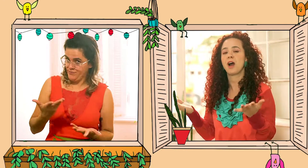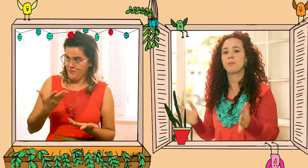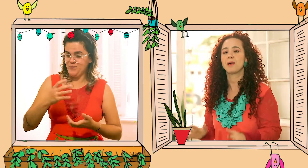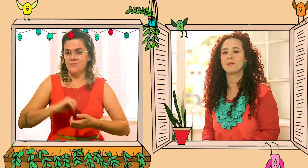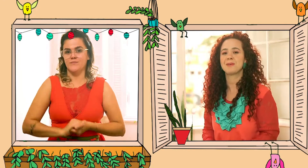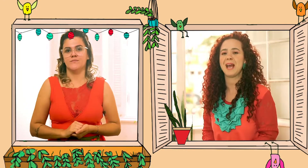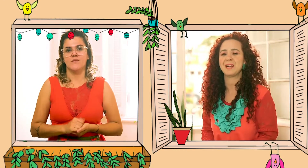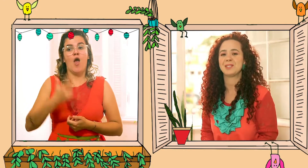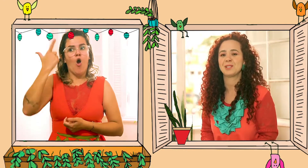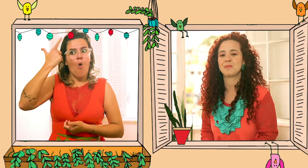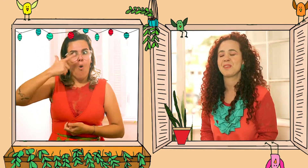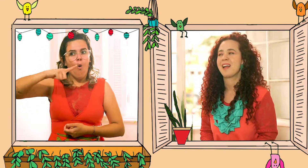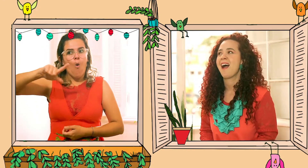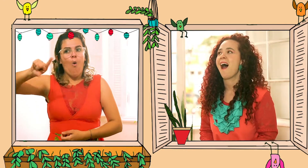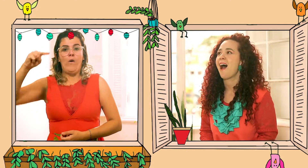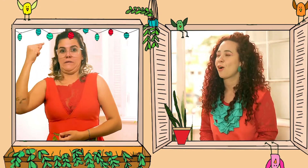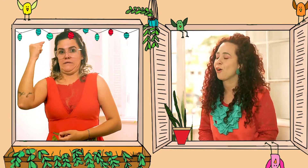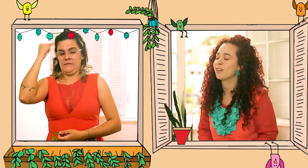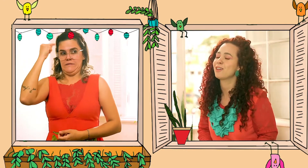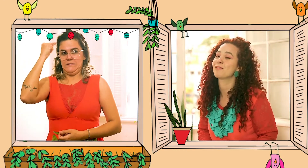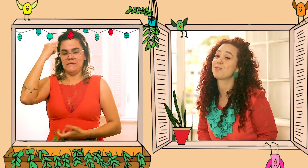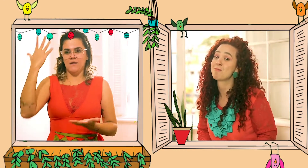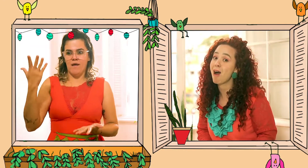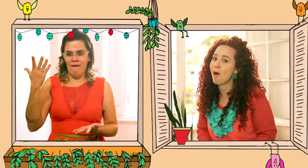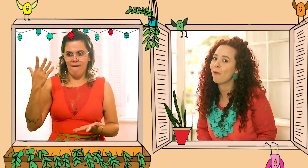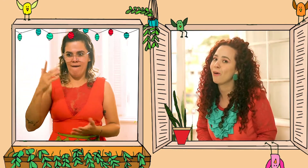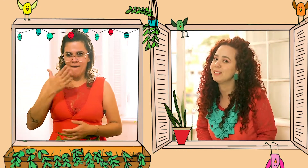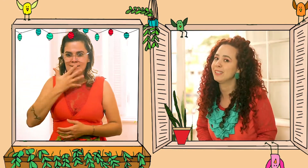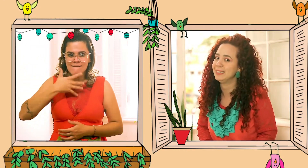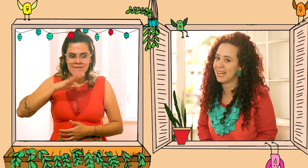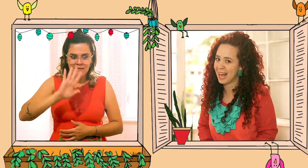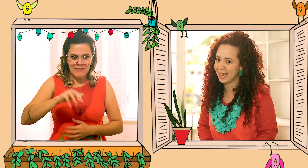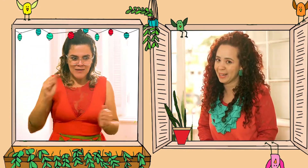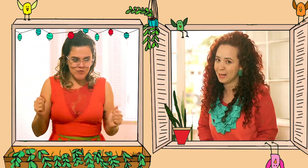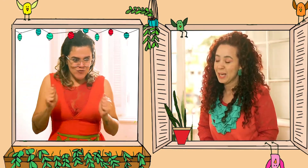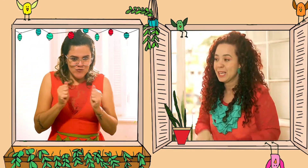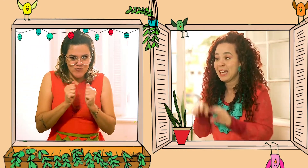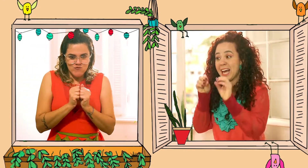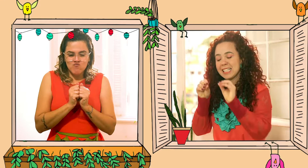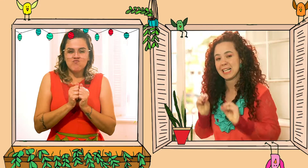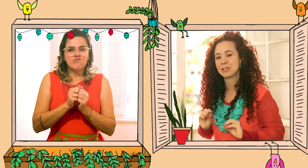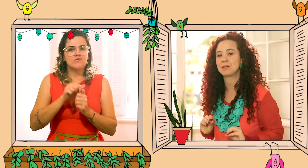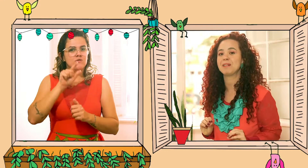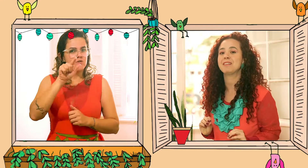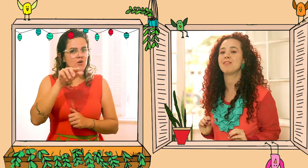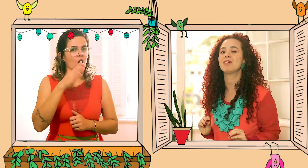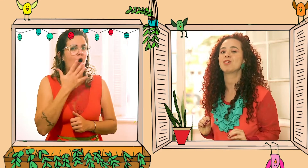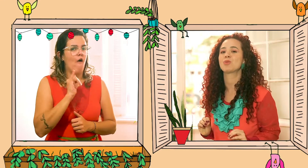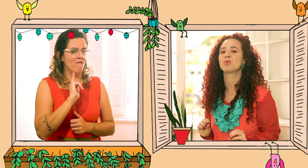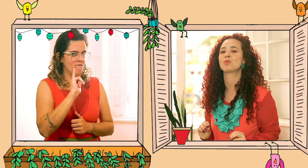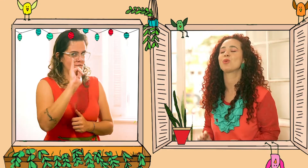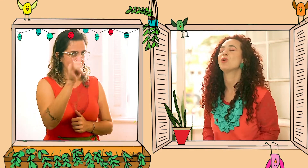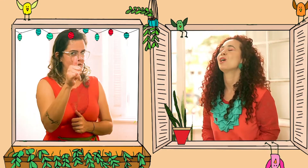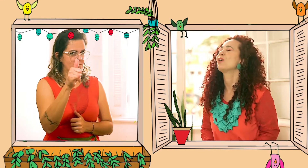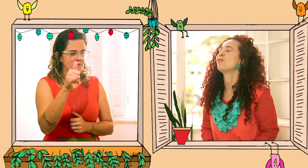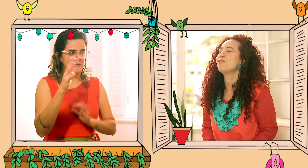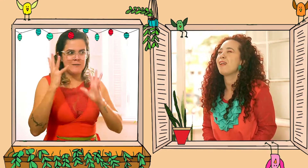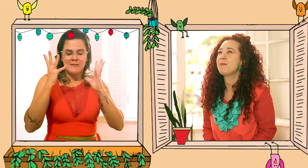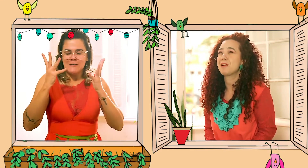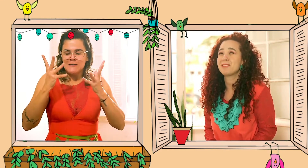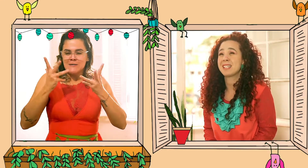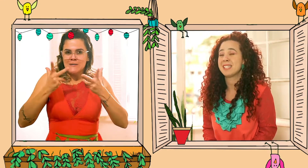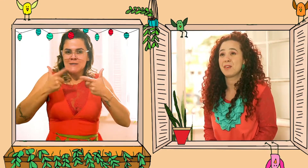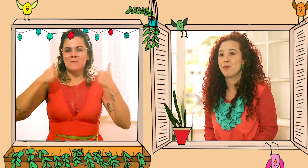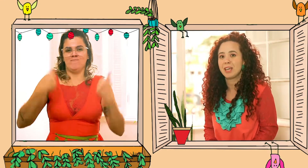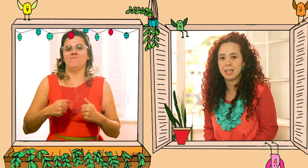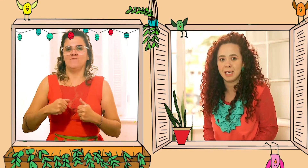prejudicar o meio ambiente. E teve uma outra ideia que essa turma teve junto. Que eu vou